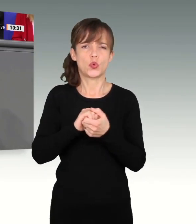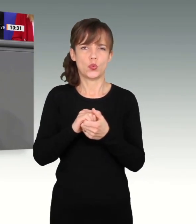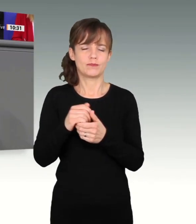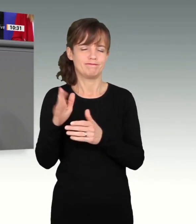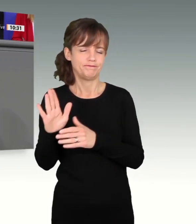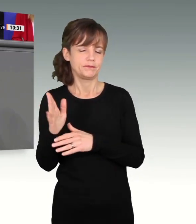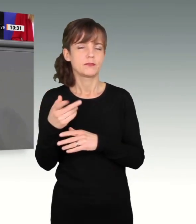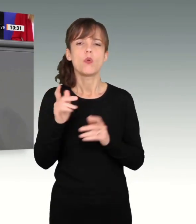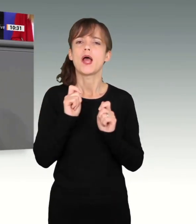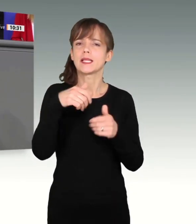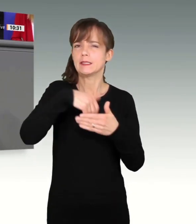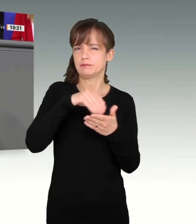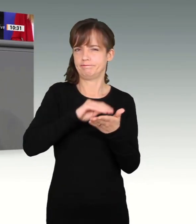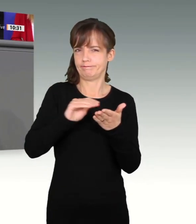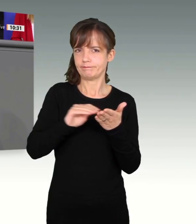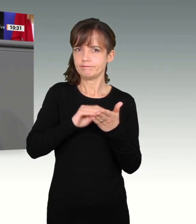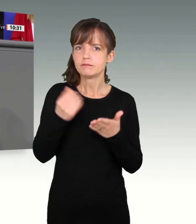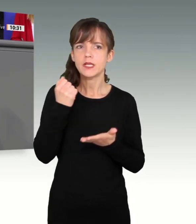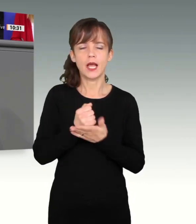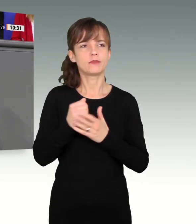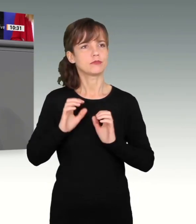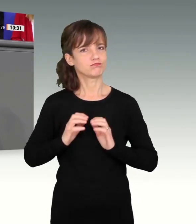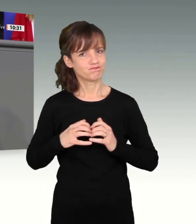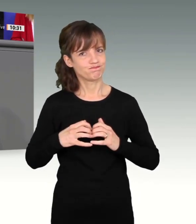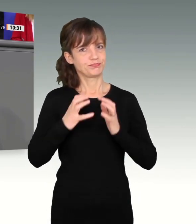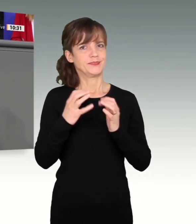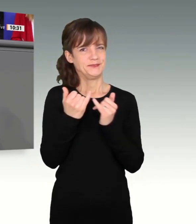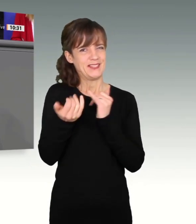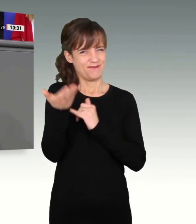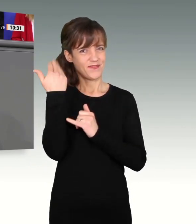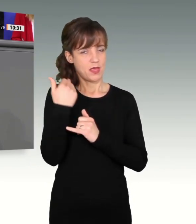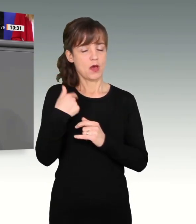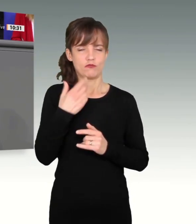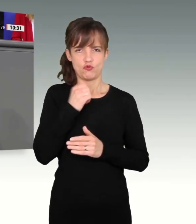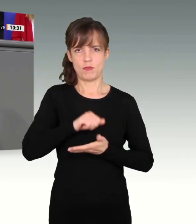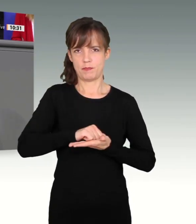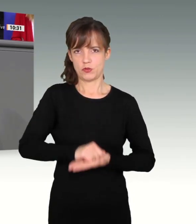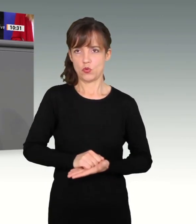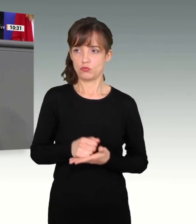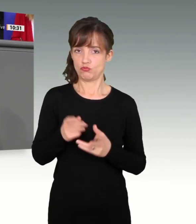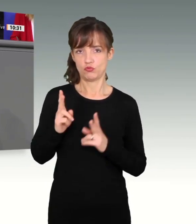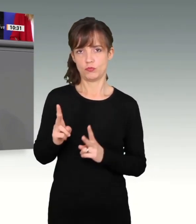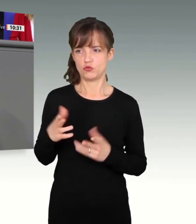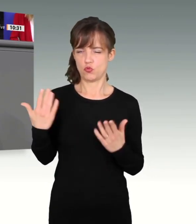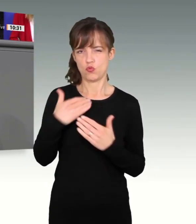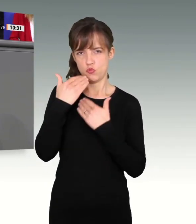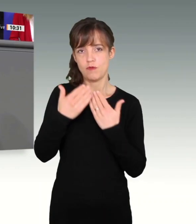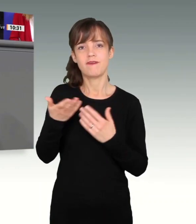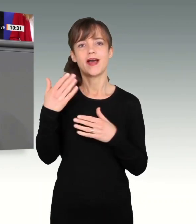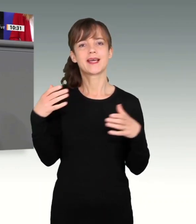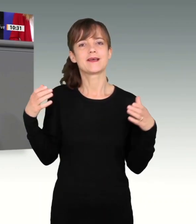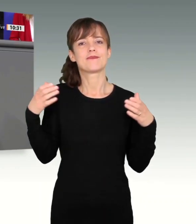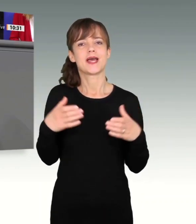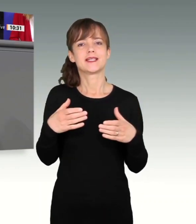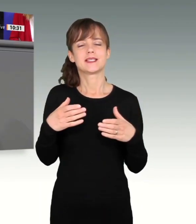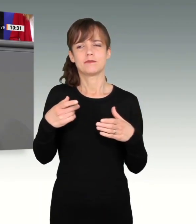ausdrücklich drin, wie das Amt geschaffen wurde. Und ich will das auch unterstreichen. Das ist alles so richtig. Wir haben das gemeinsam auch